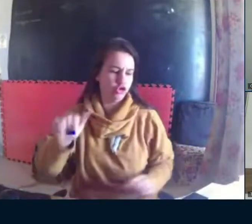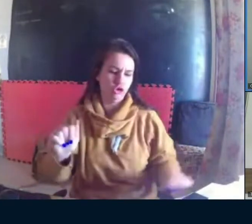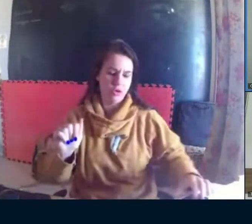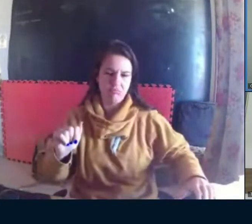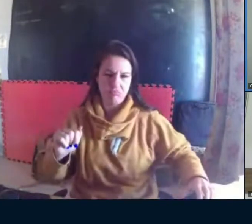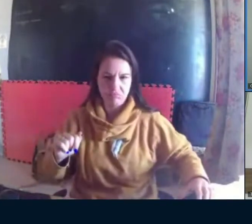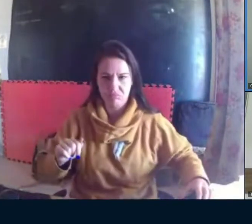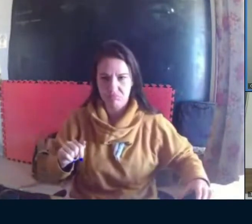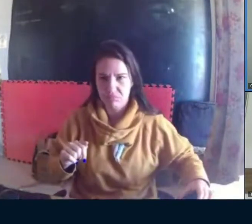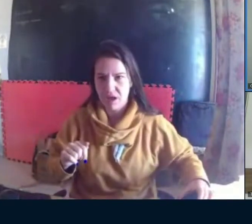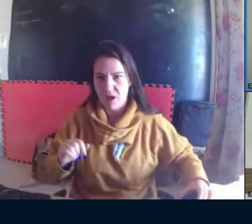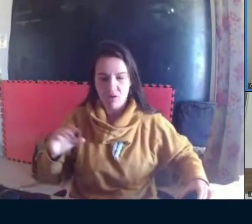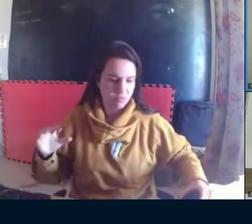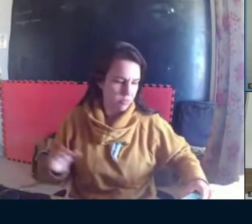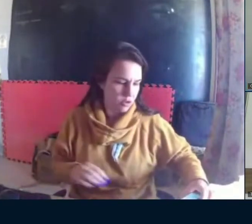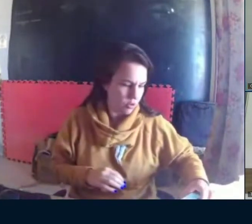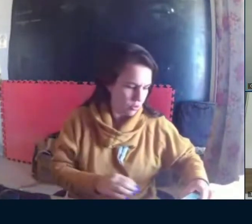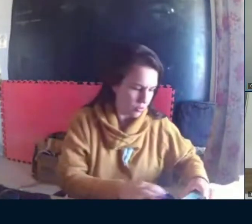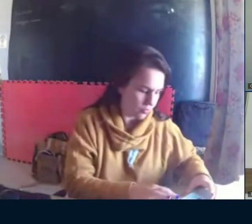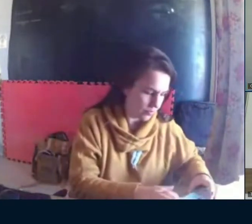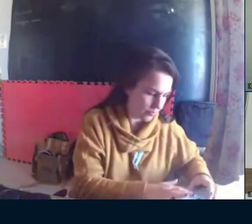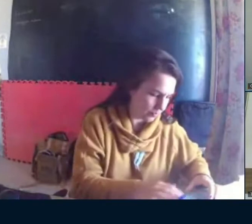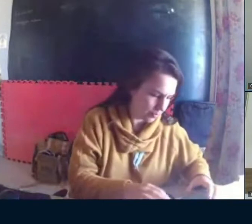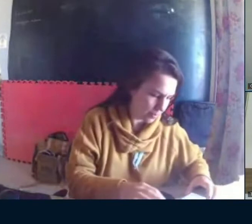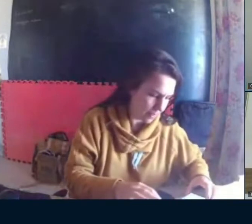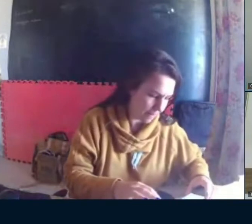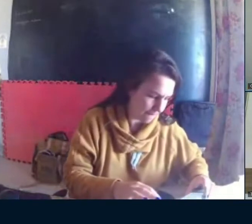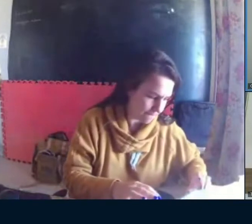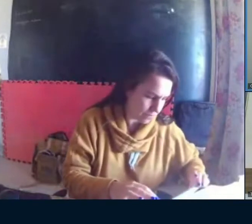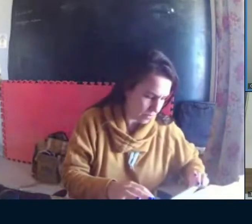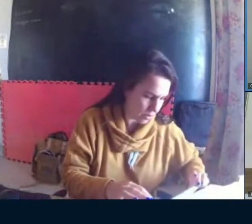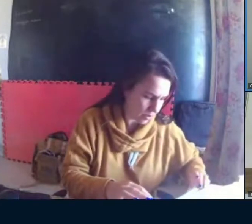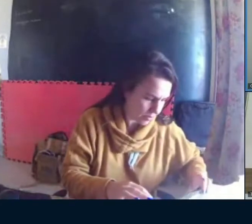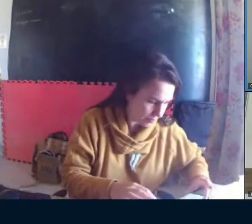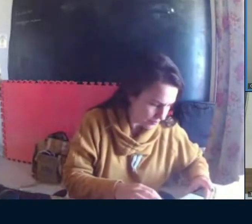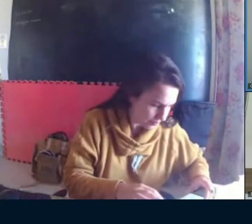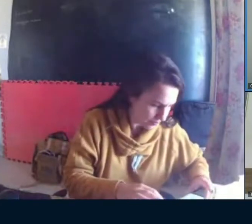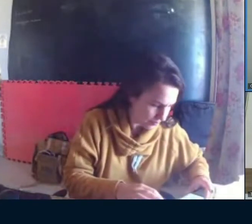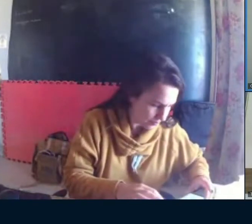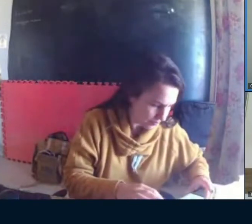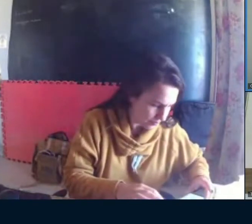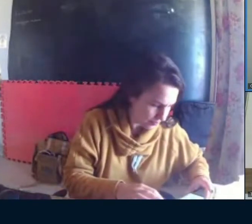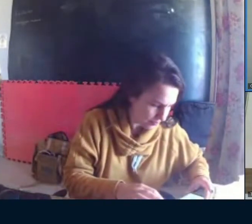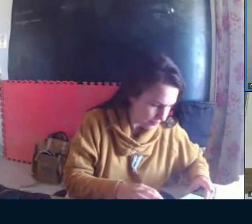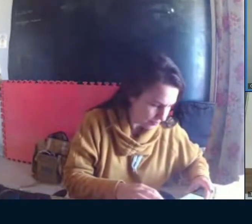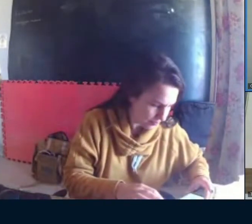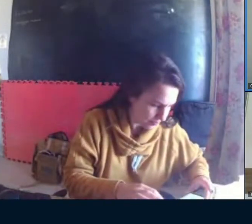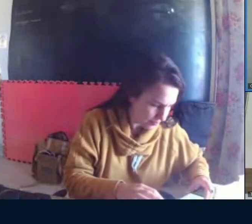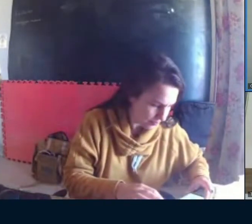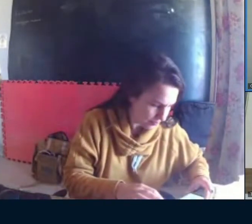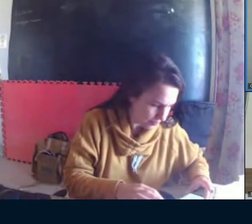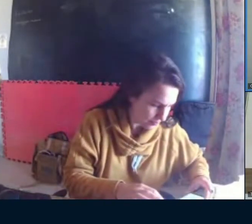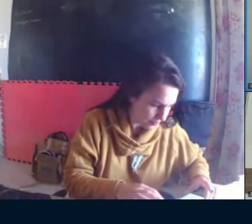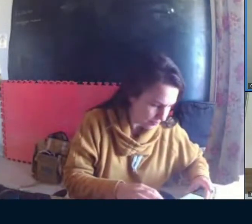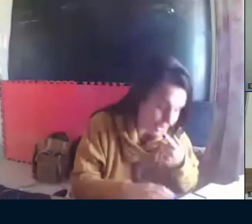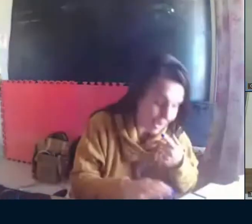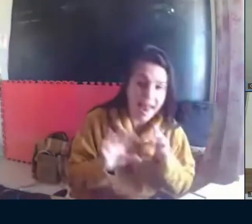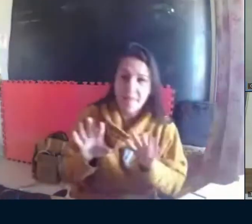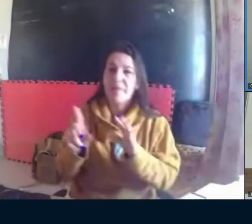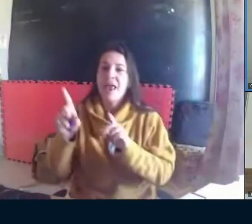relação à pedagogia.